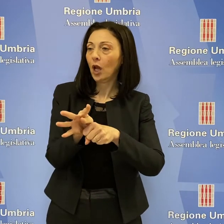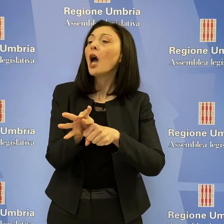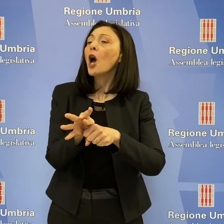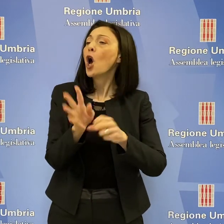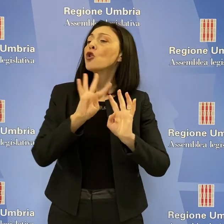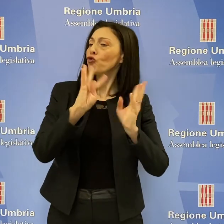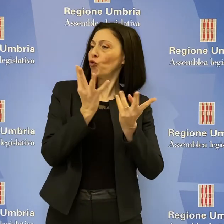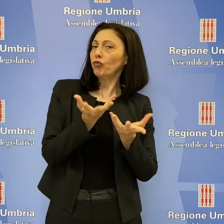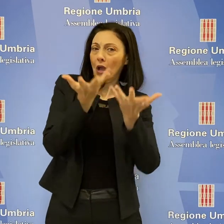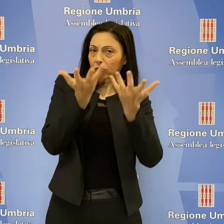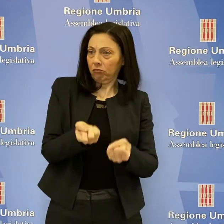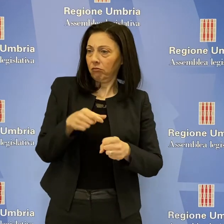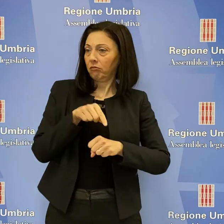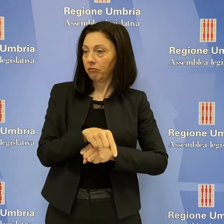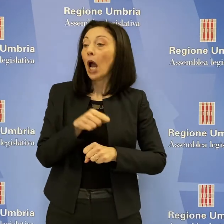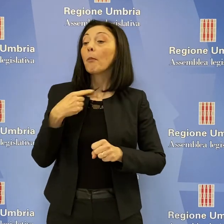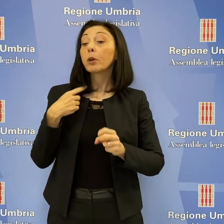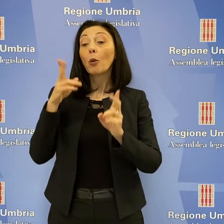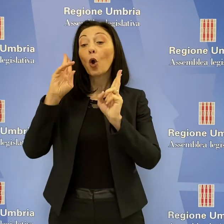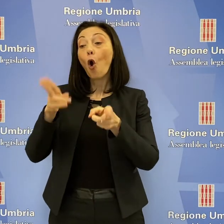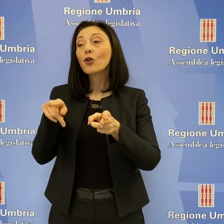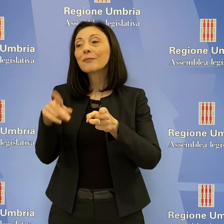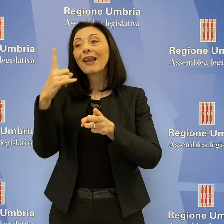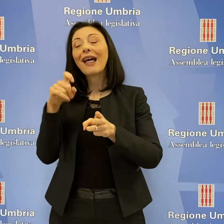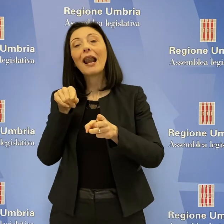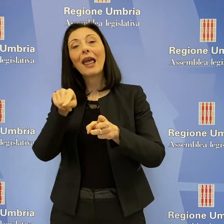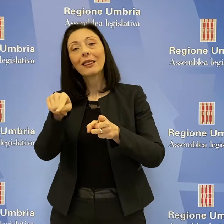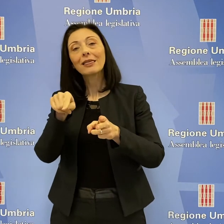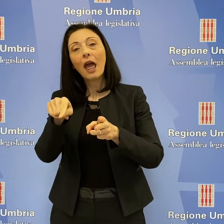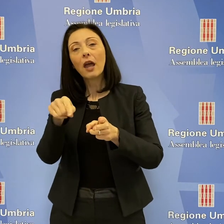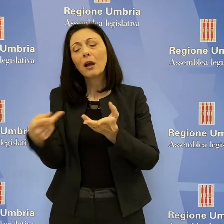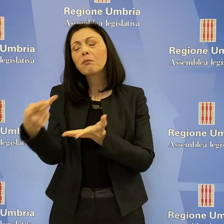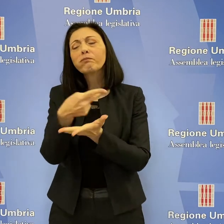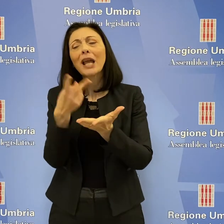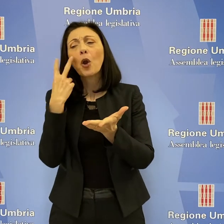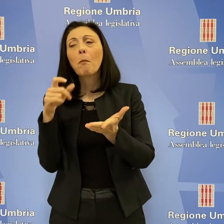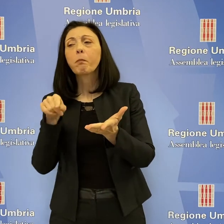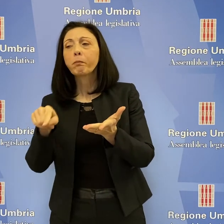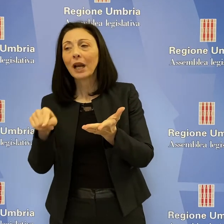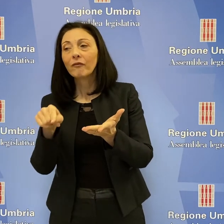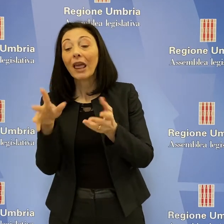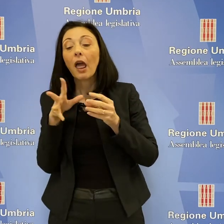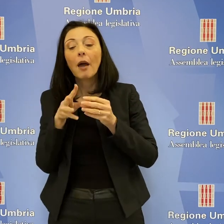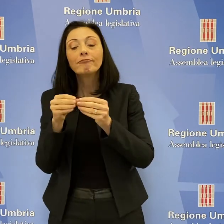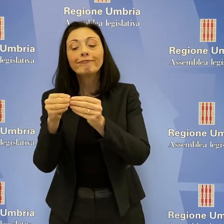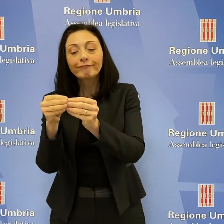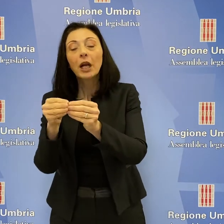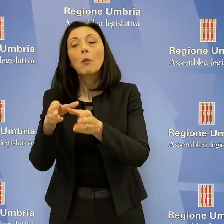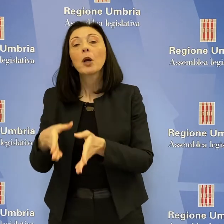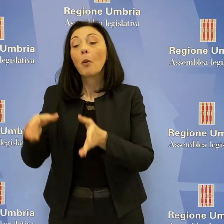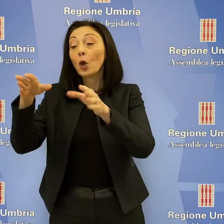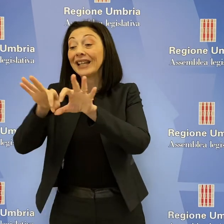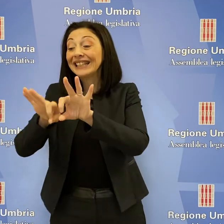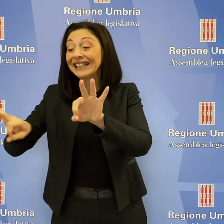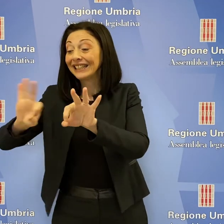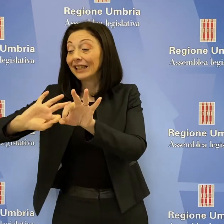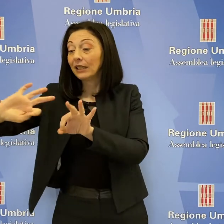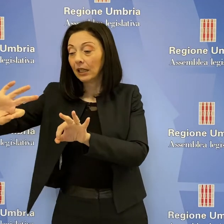Giunta regionale. In riferimento all'azienda ospedaliera di Terni, il suddetto piano prevede lavori di ristrutturazione edile e adeguamento impiantistico